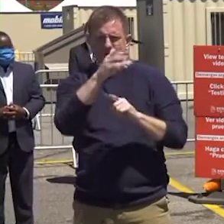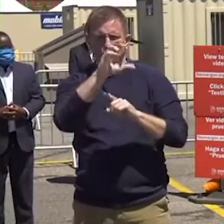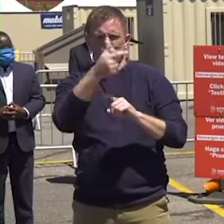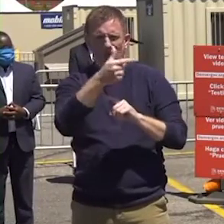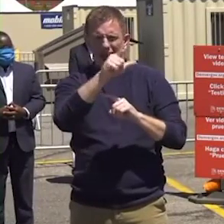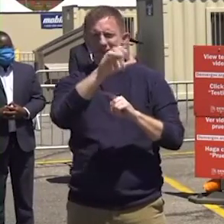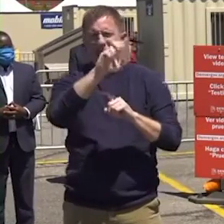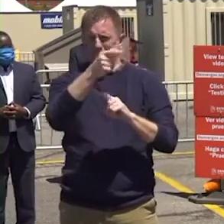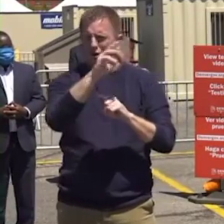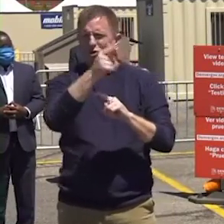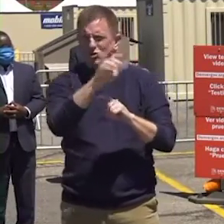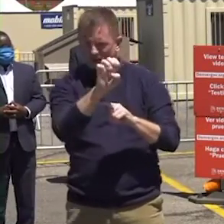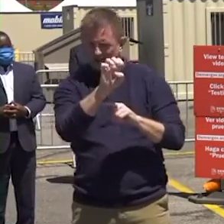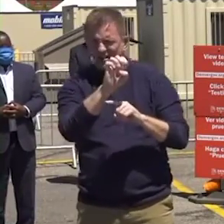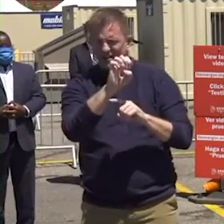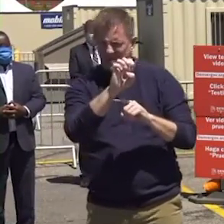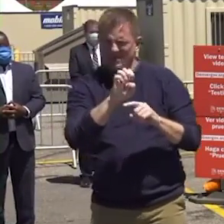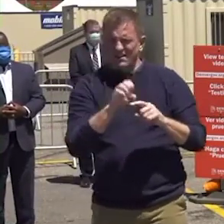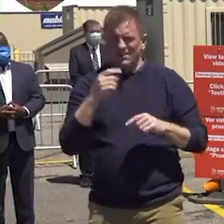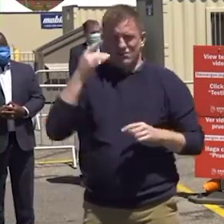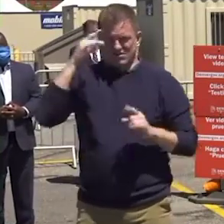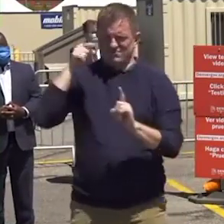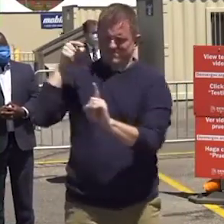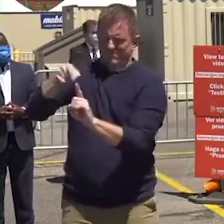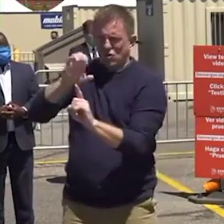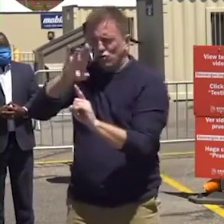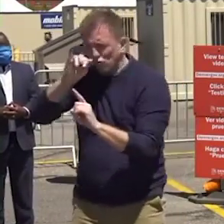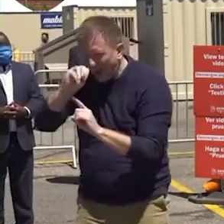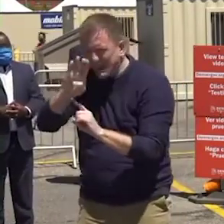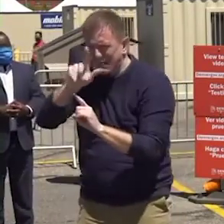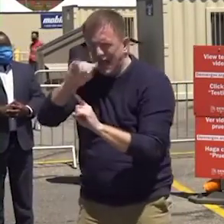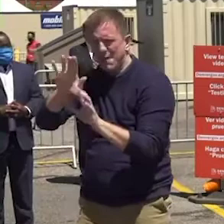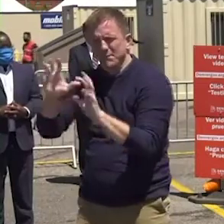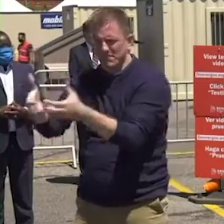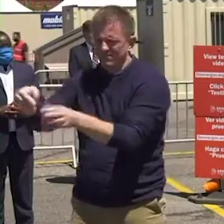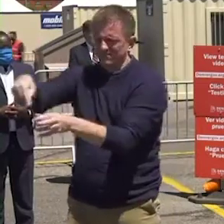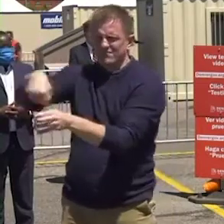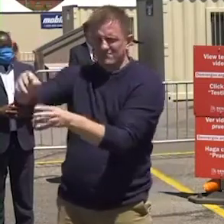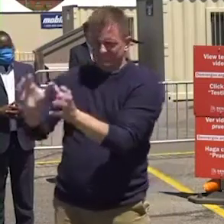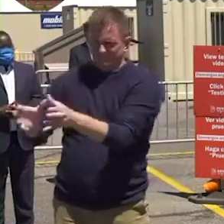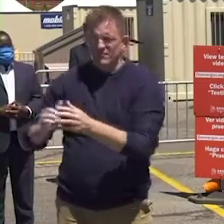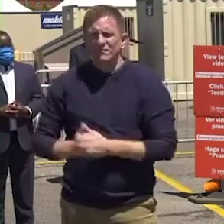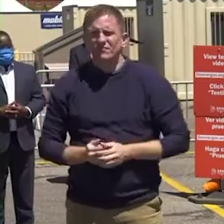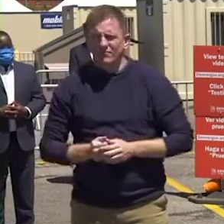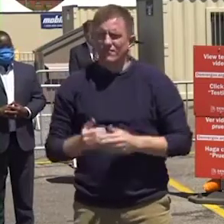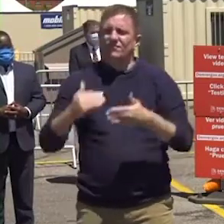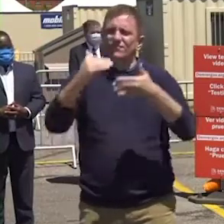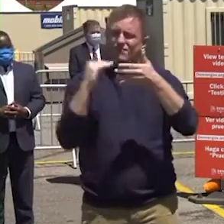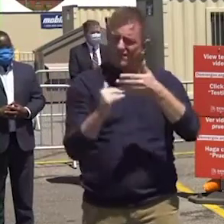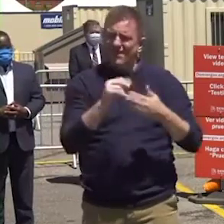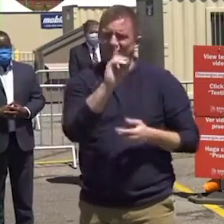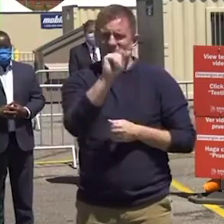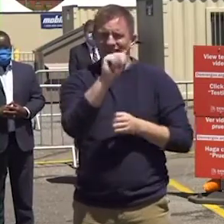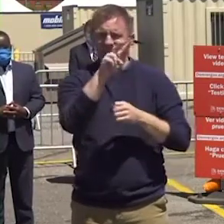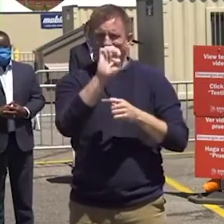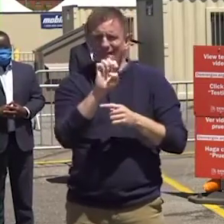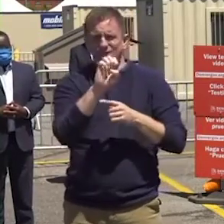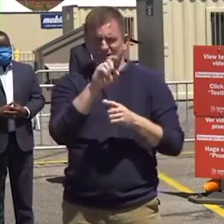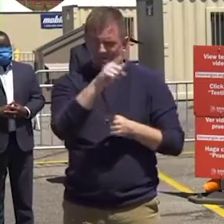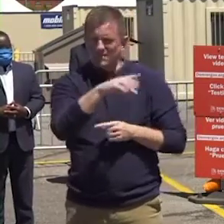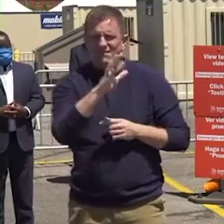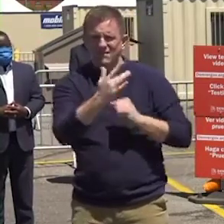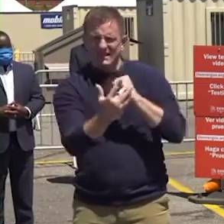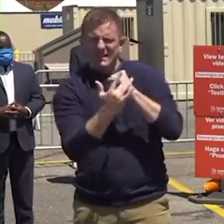Benninger y nuestros servicios de tecnología, Denver Health ha sido un socio tremendo. El jefe Ron Aberson.